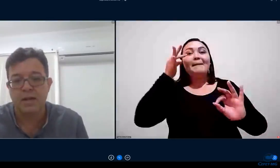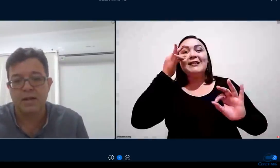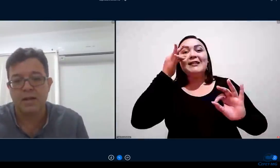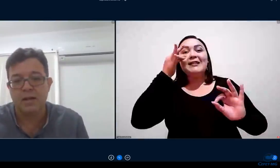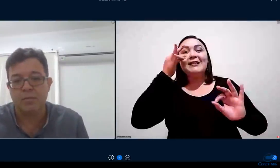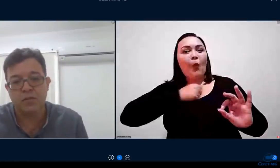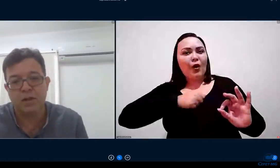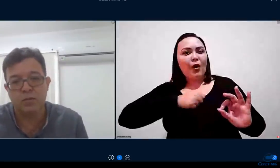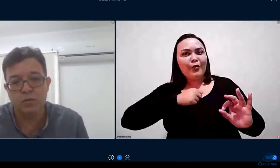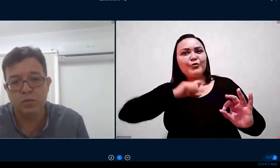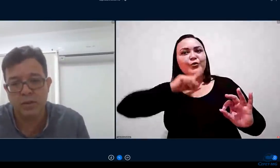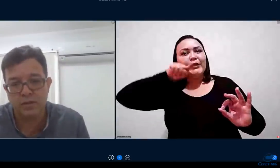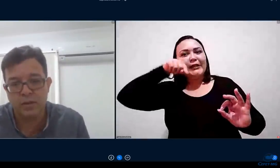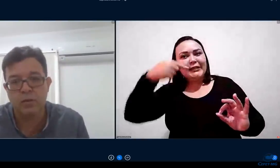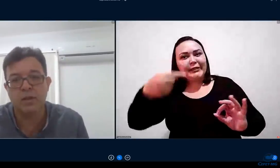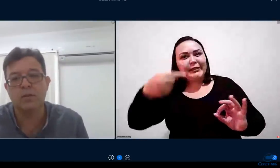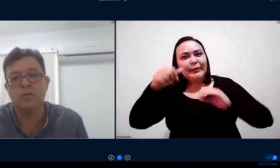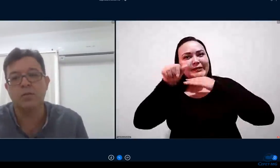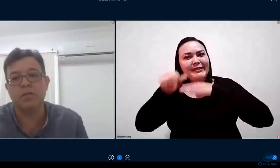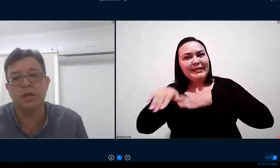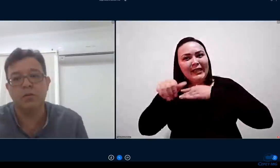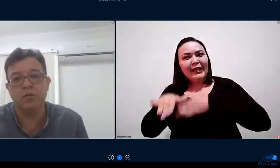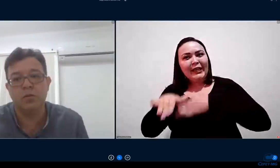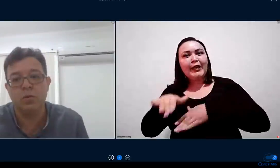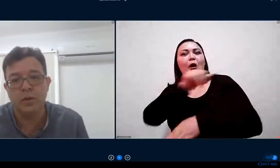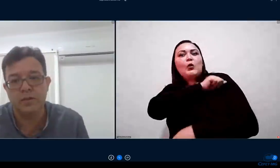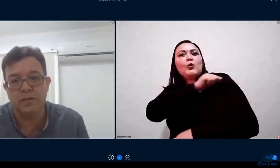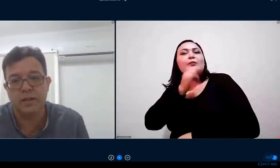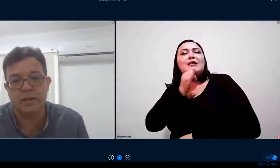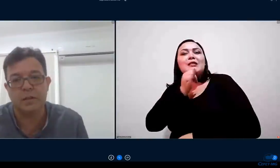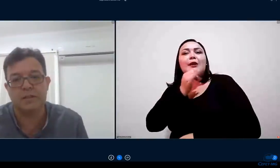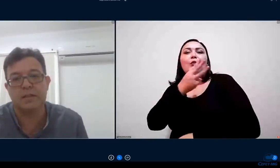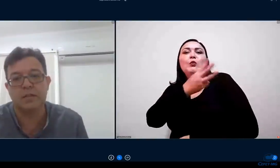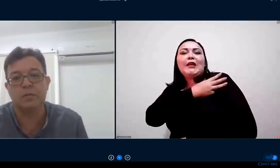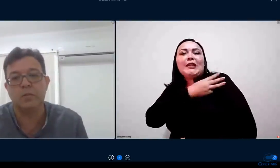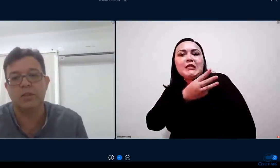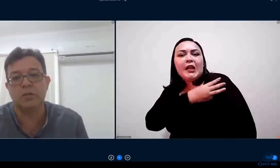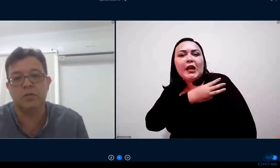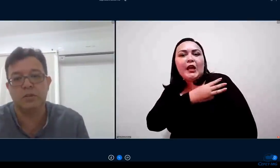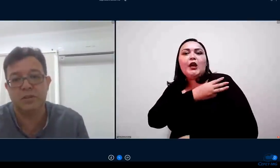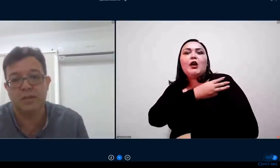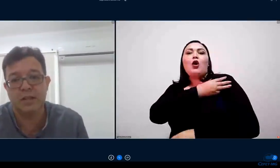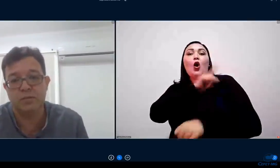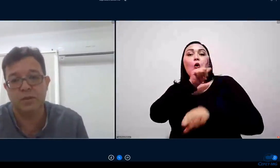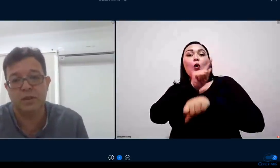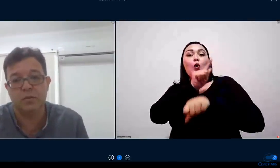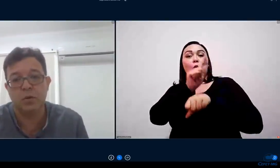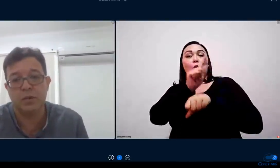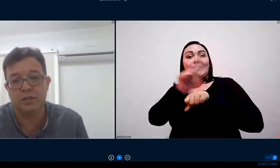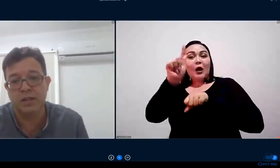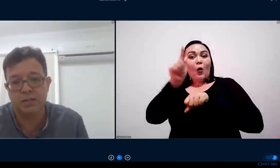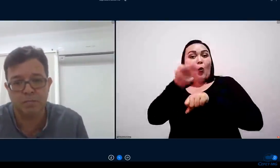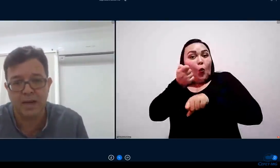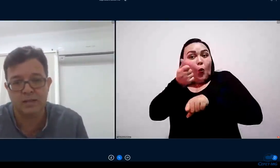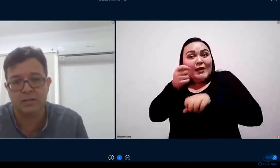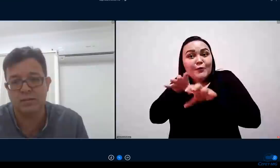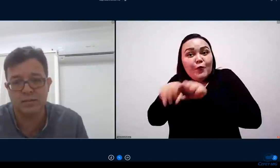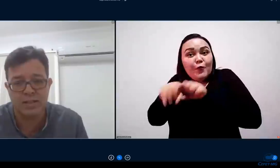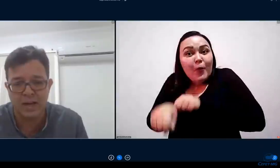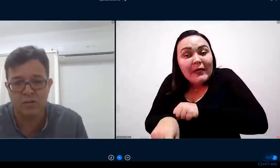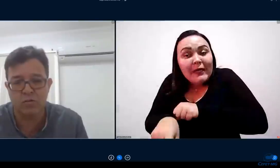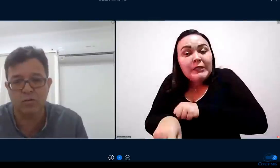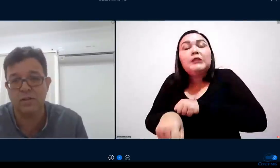para os alunos do terceiro ano para os alunos concluídos da graduação para alunos que precisavam concluir atividades